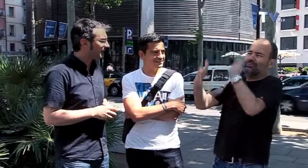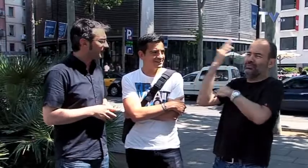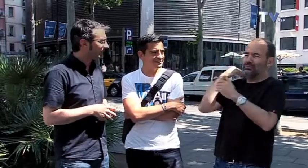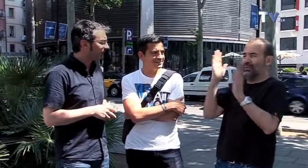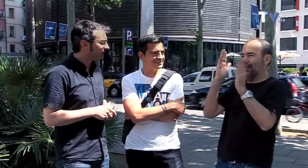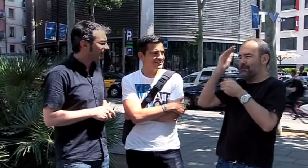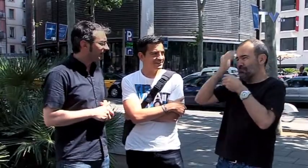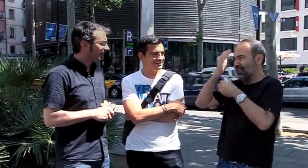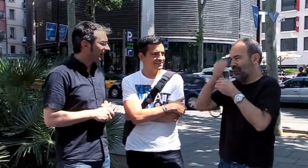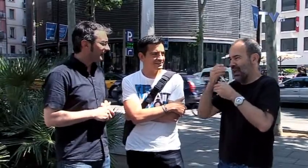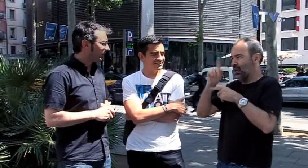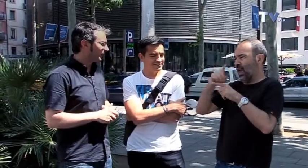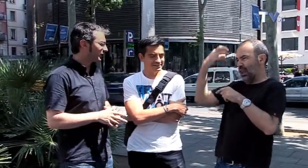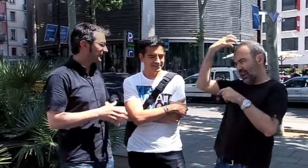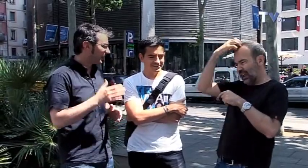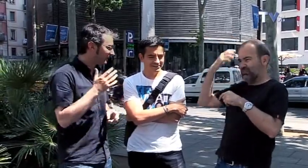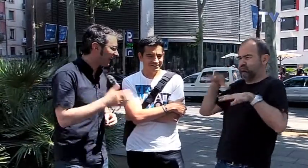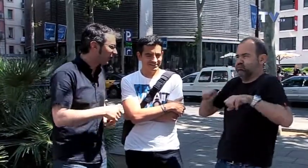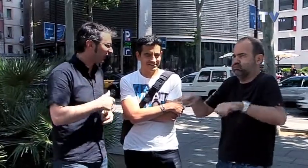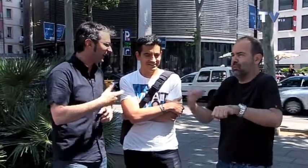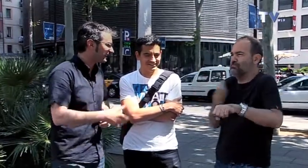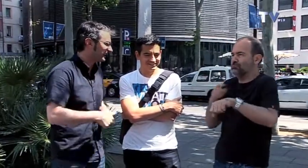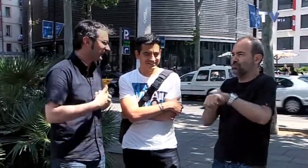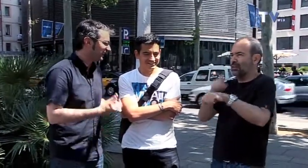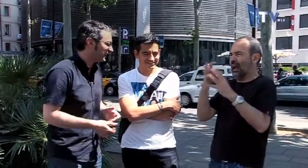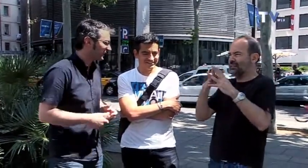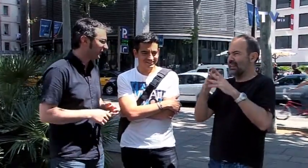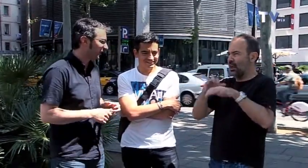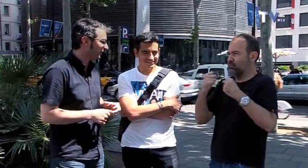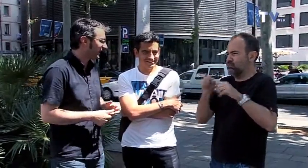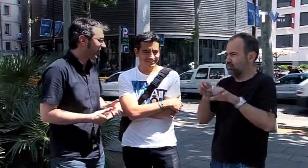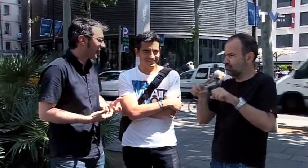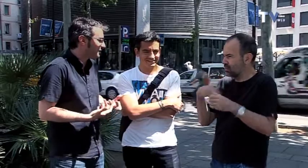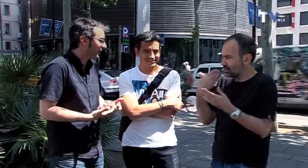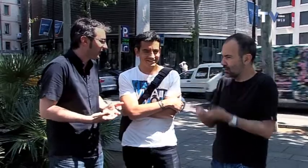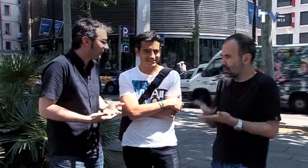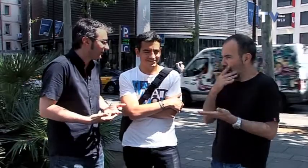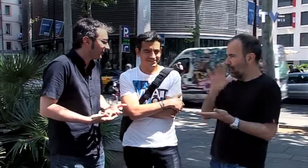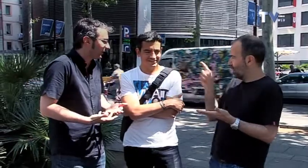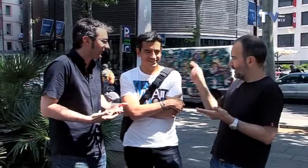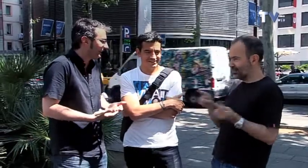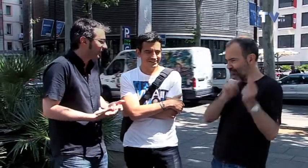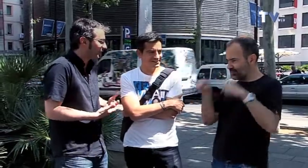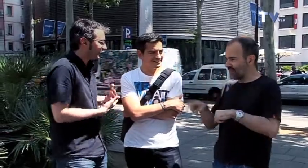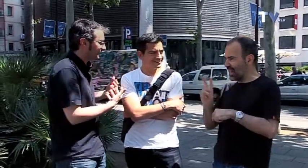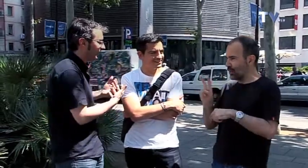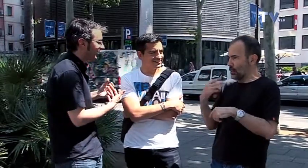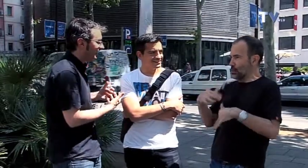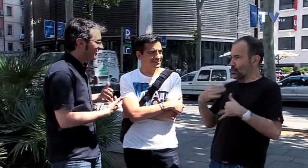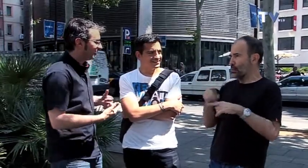incluso también, si tiramos más hacia atrás en la historia, en la época medieval, incluso en los reyes de Castilla, Castilla-León y demás, eran como tierras de conquistas. No sé si